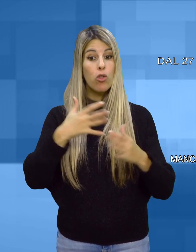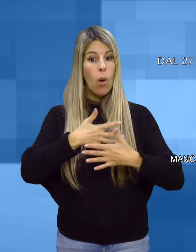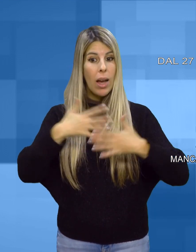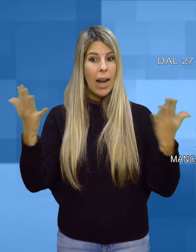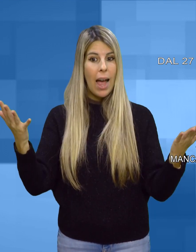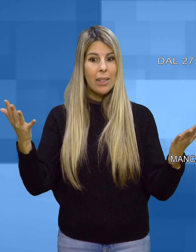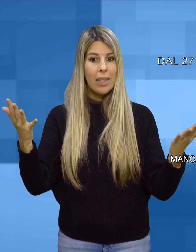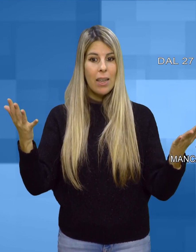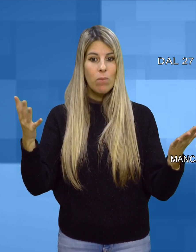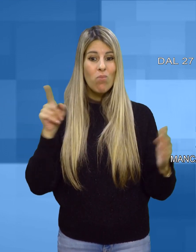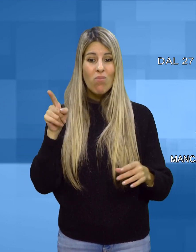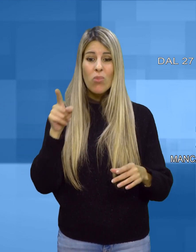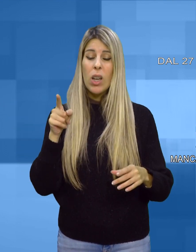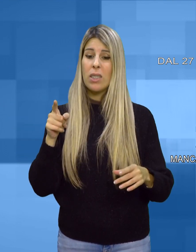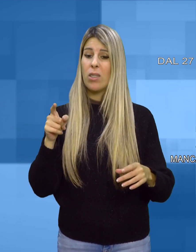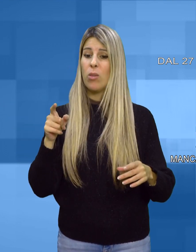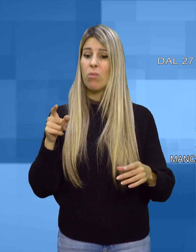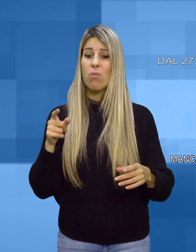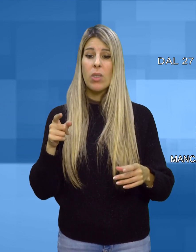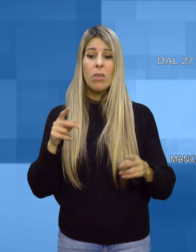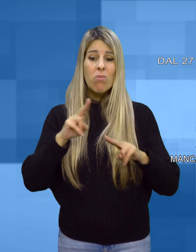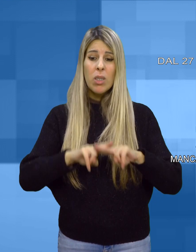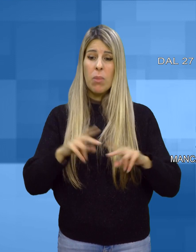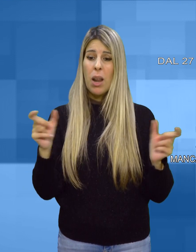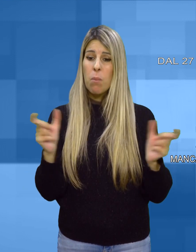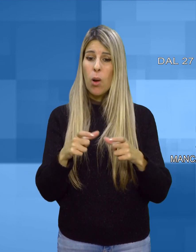perché portato avanti senza la convinzione necessaria